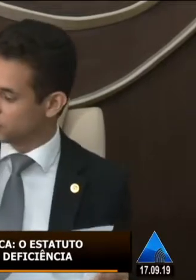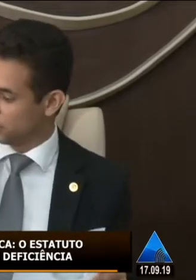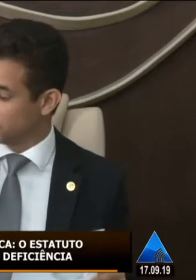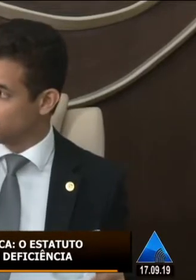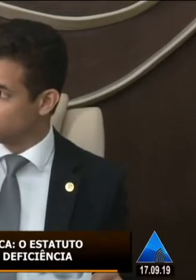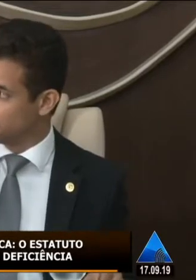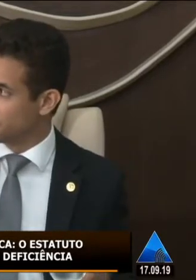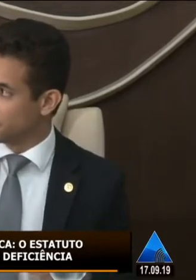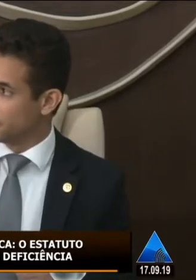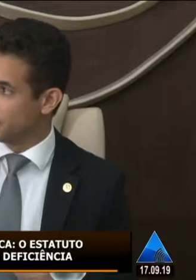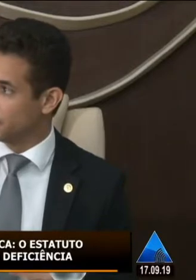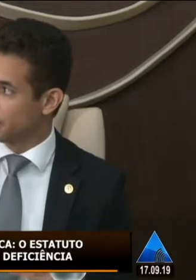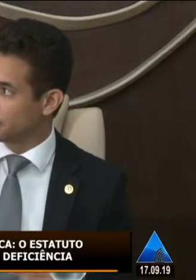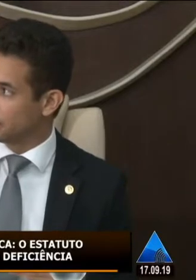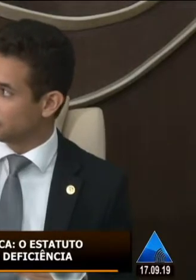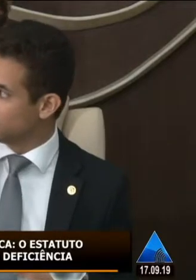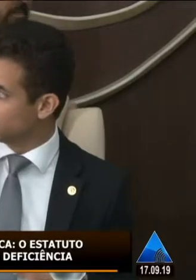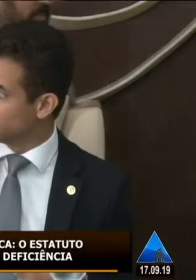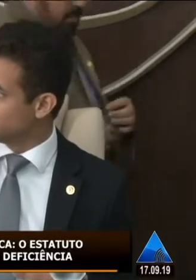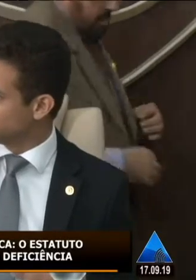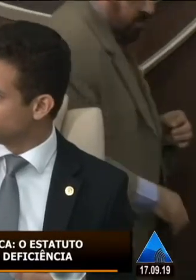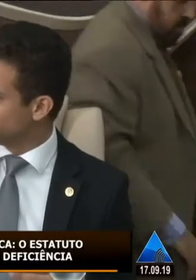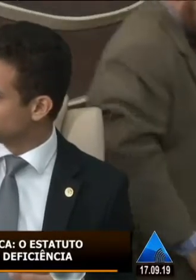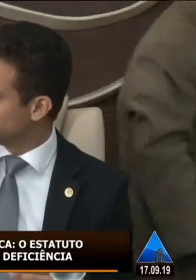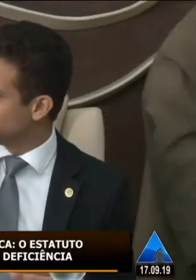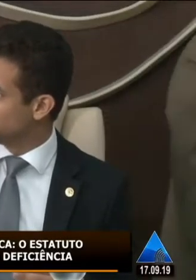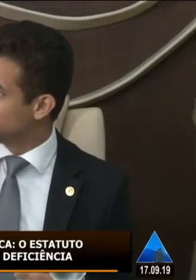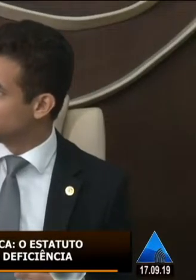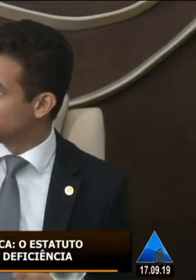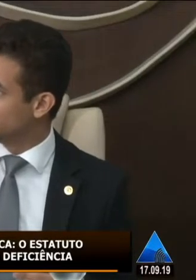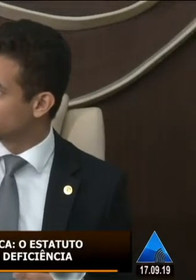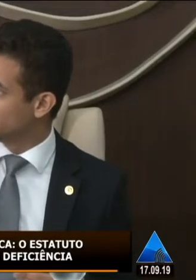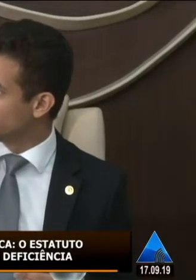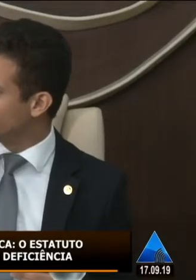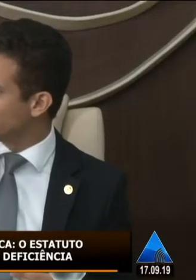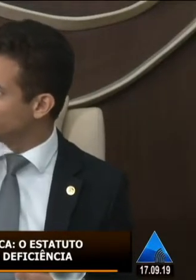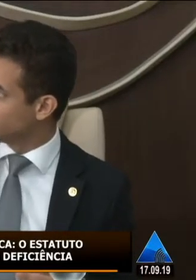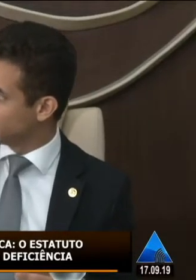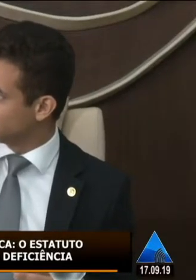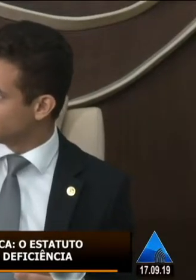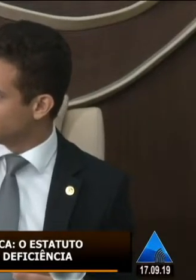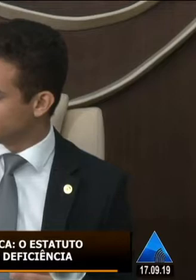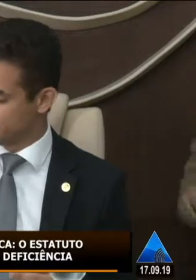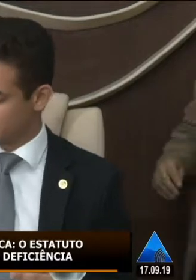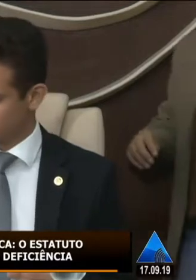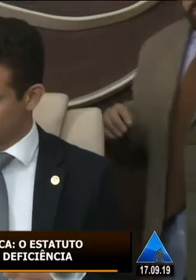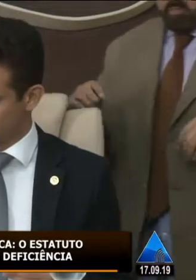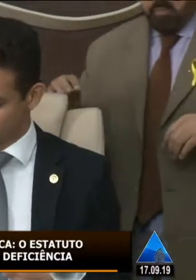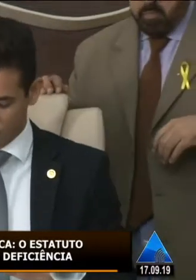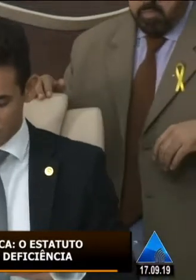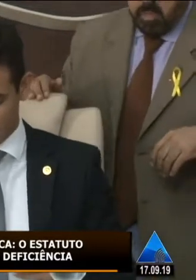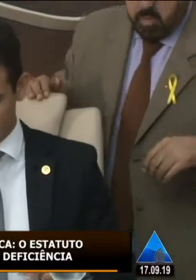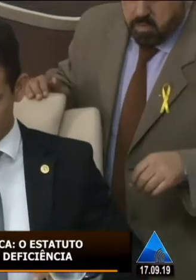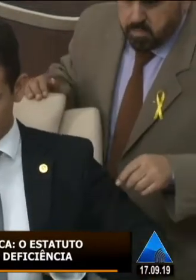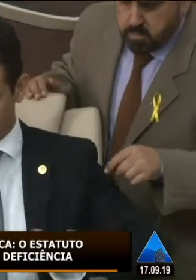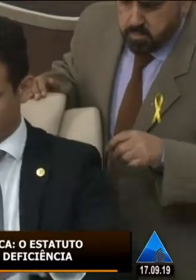utilize aqui a tribuna para que na tribuna a gente possa, a filmagem, possa pegar também a colega